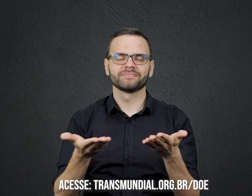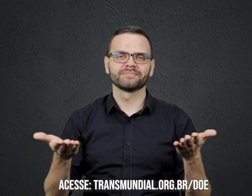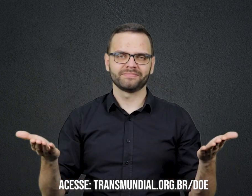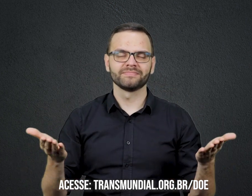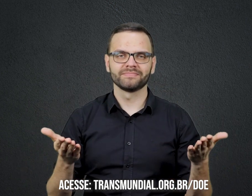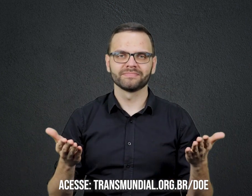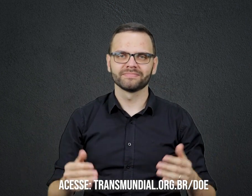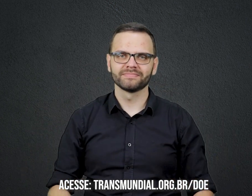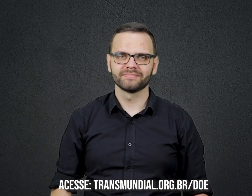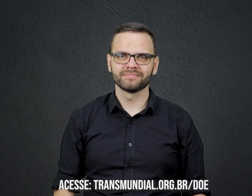Barra 2